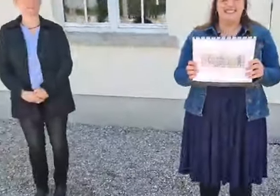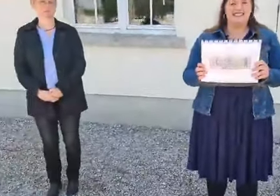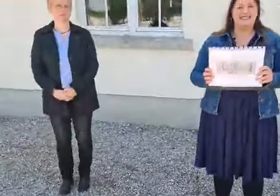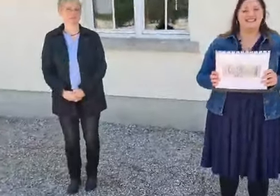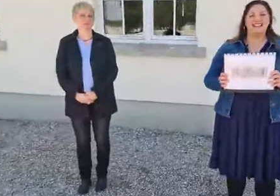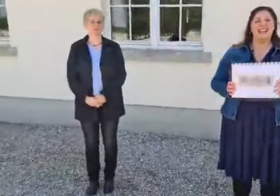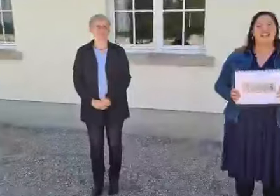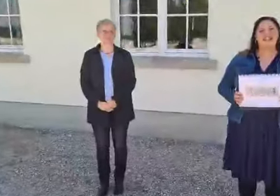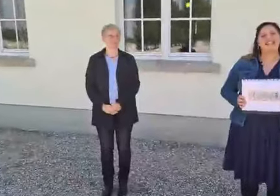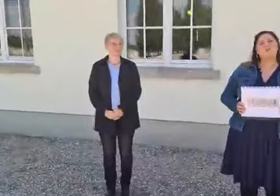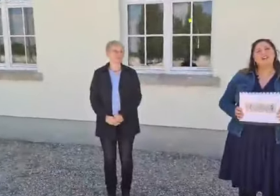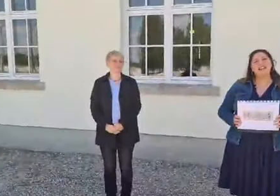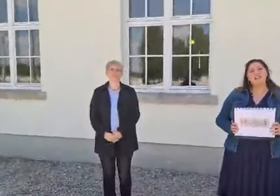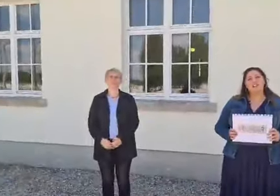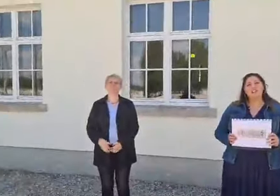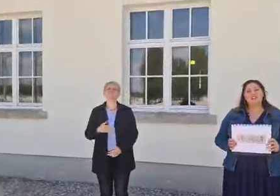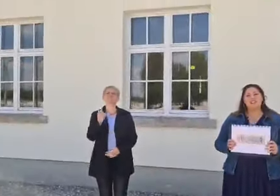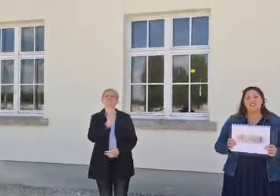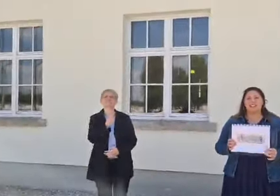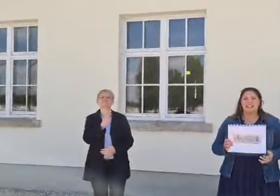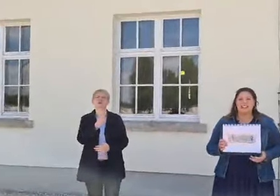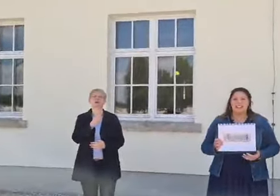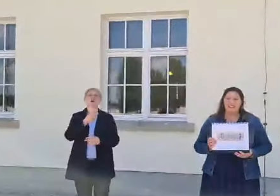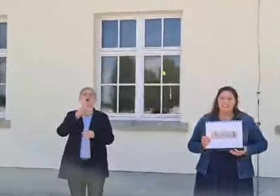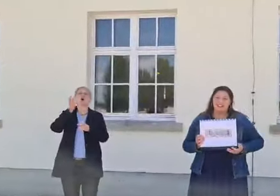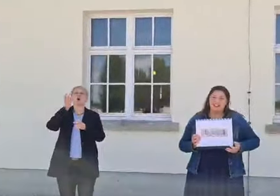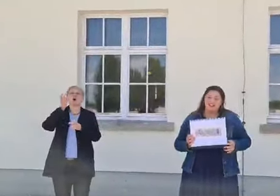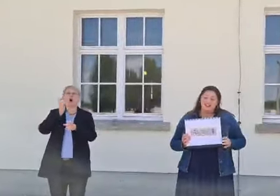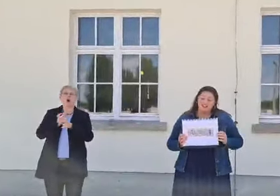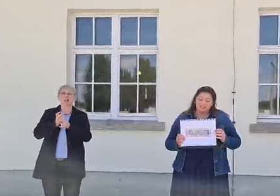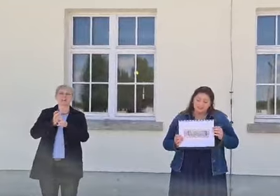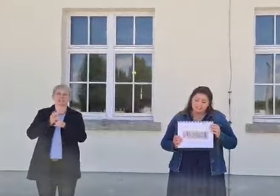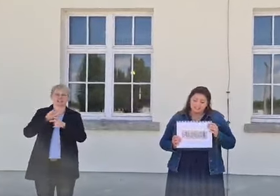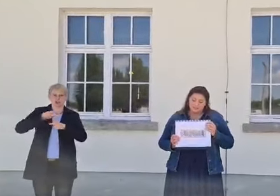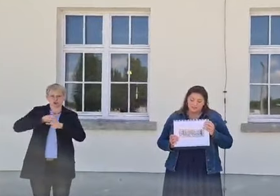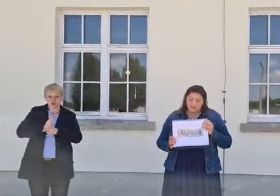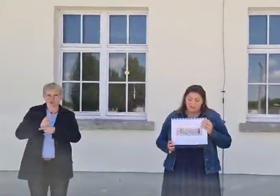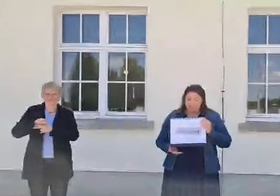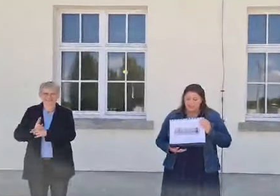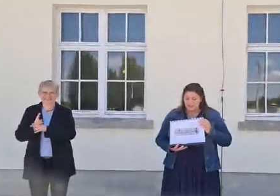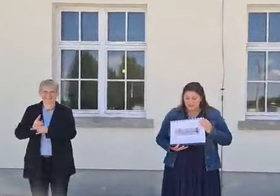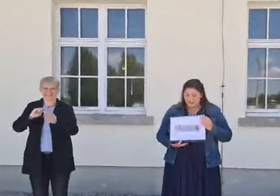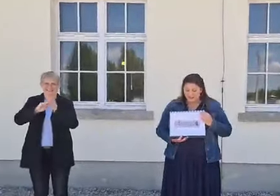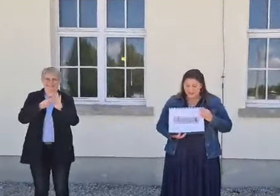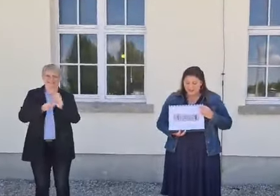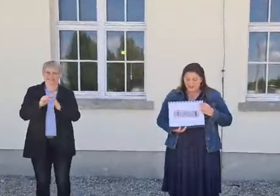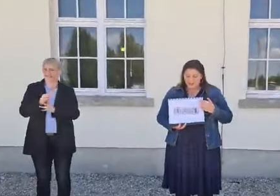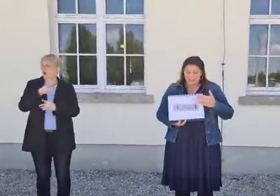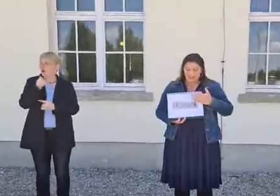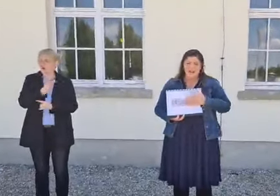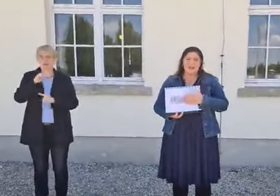Diesmal in Holzschnitttechnik. Und auch hier beschäftigt er sich mit dem Thema